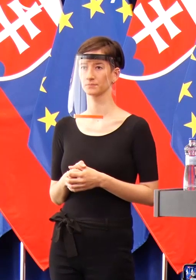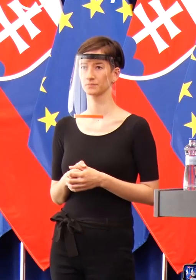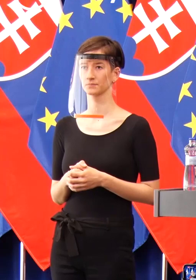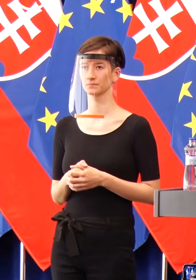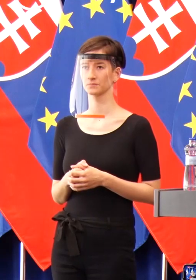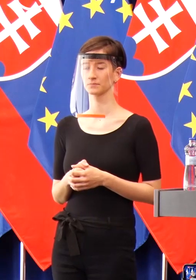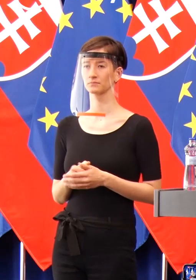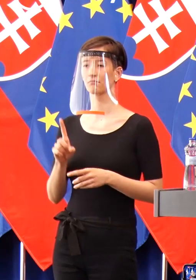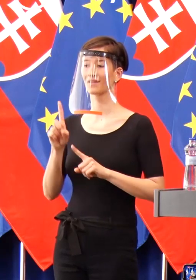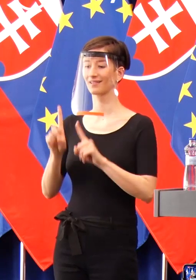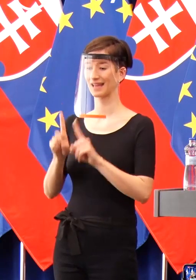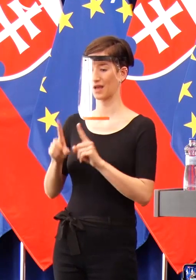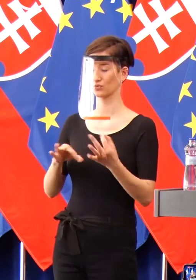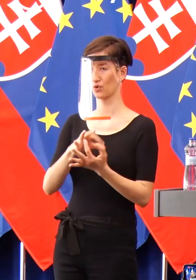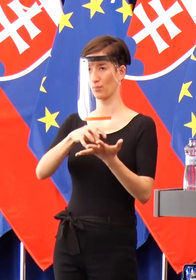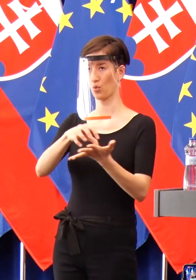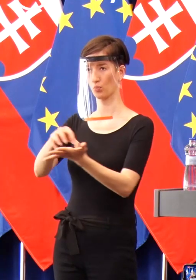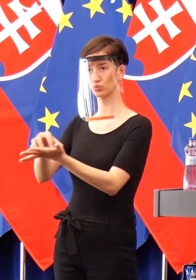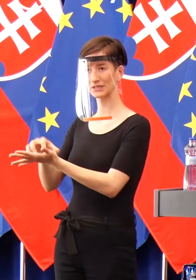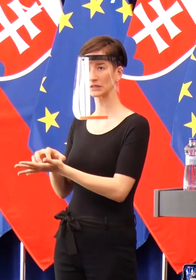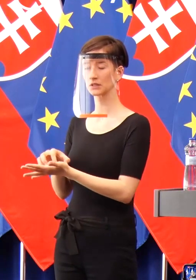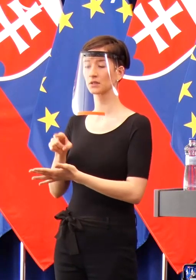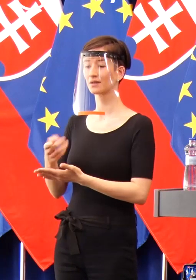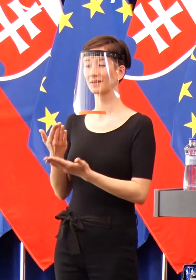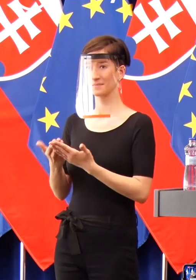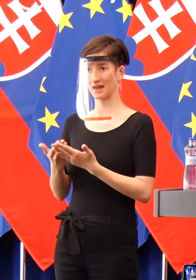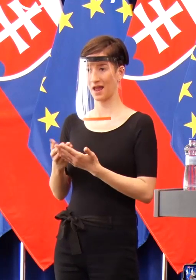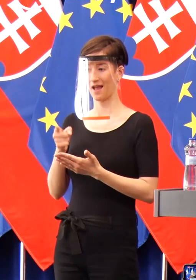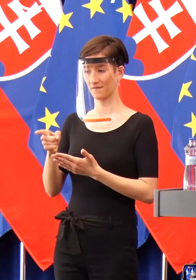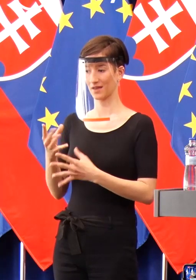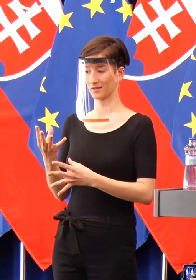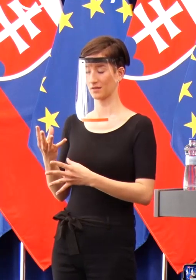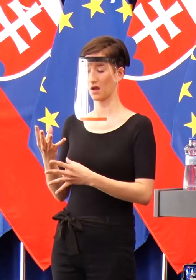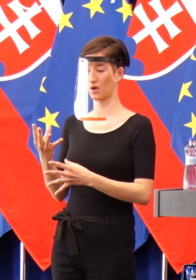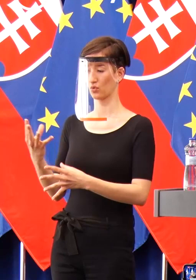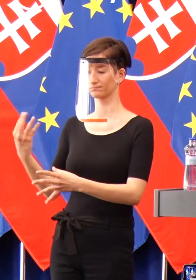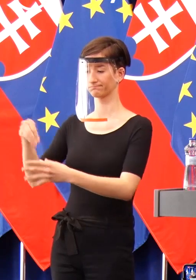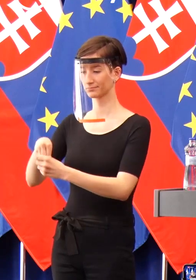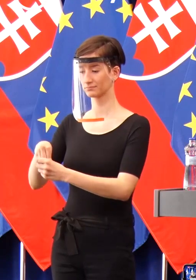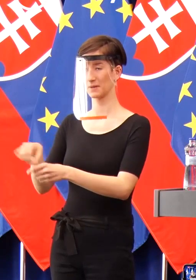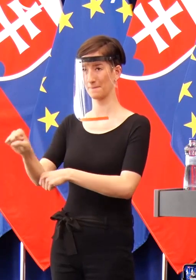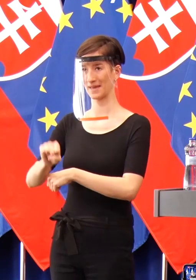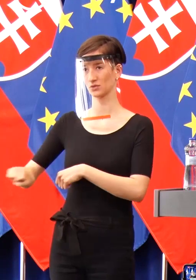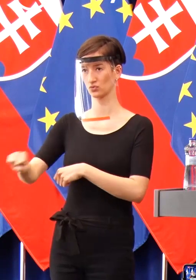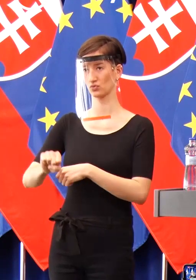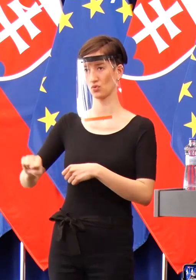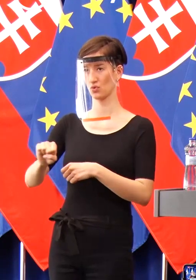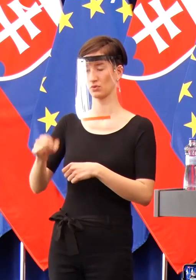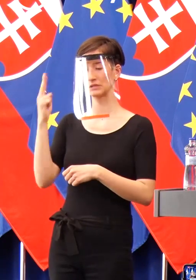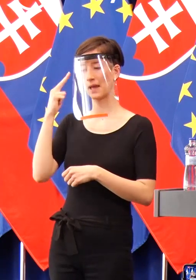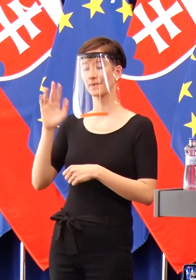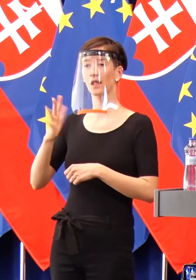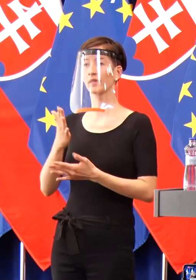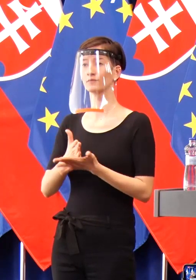Niektoré tie osady alebo také komunity sú aj súčasťou mesta. Čiže to je nie niečo, čo je mimo